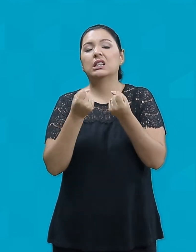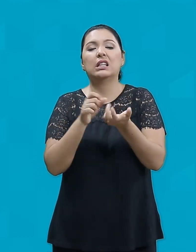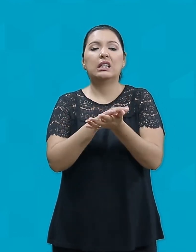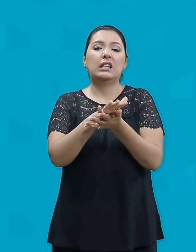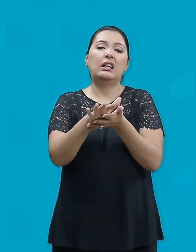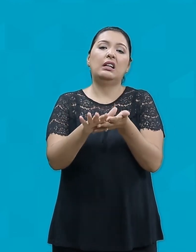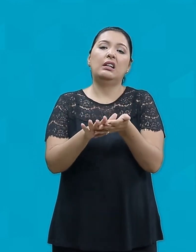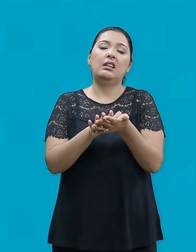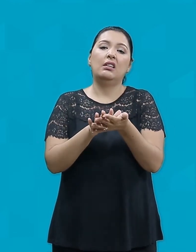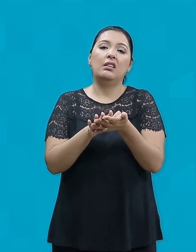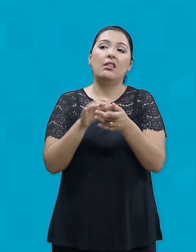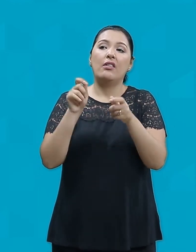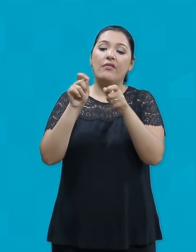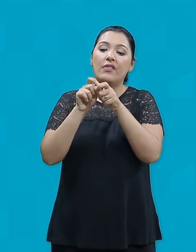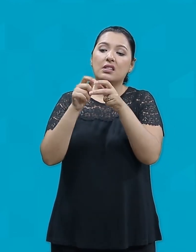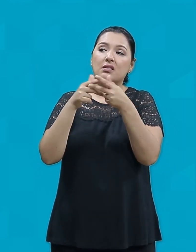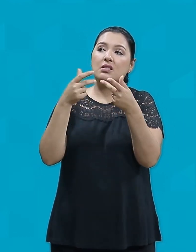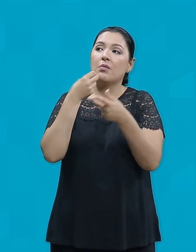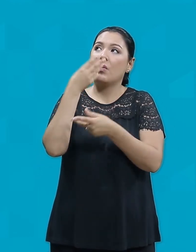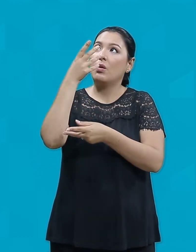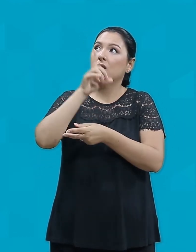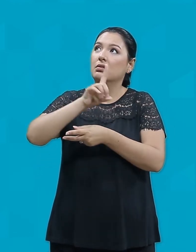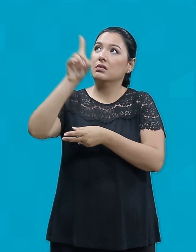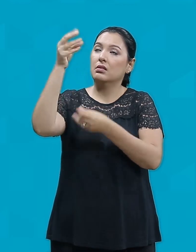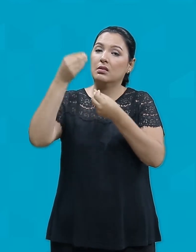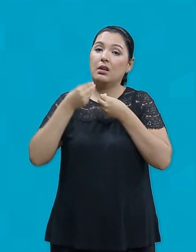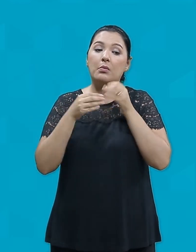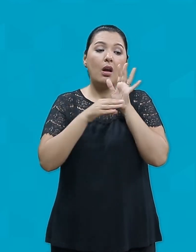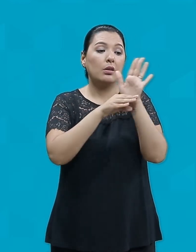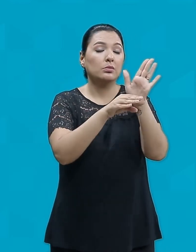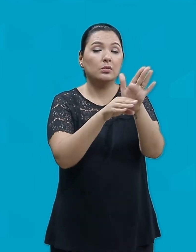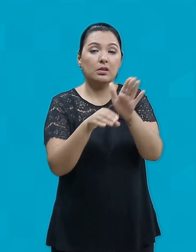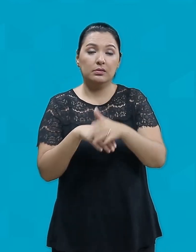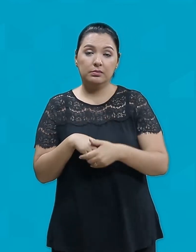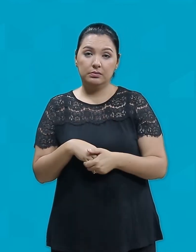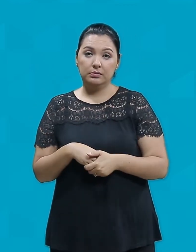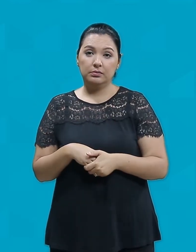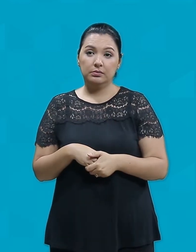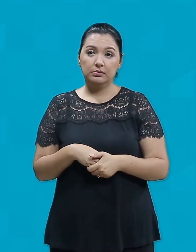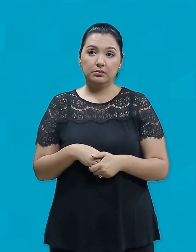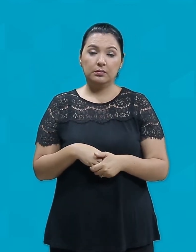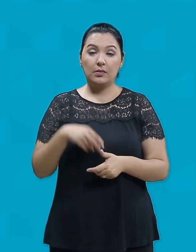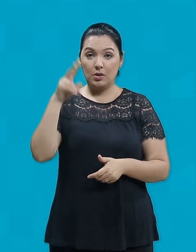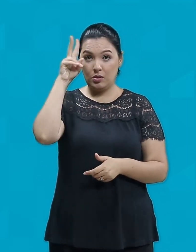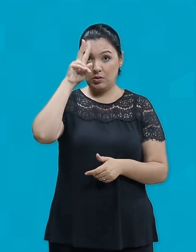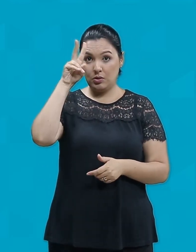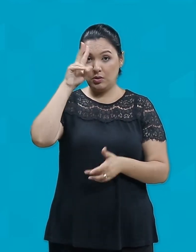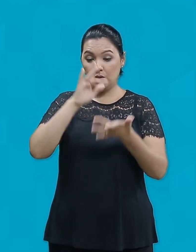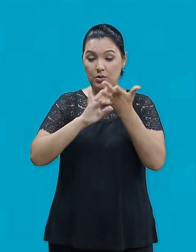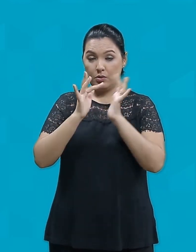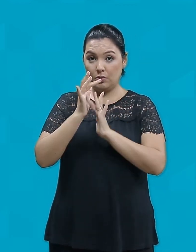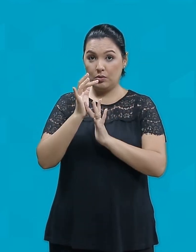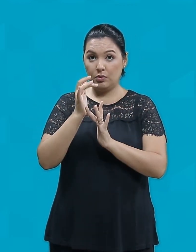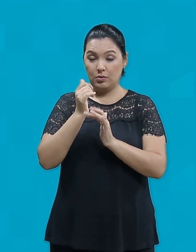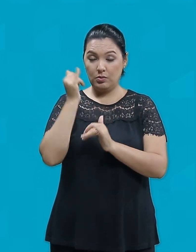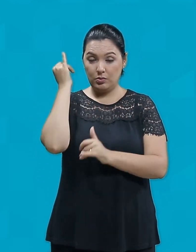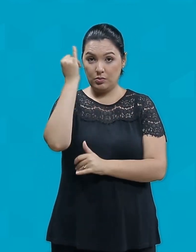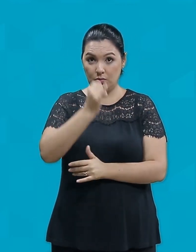usar os dons de Deus em benefício dos outros Na parábola que Jesus contou Aprendemos que